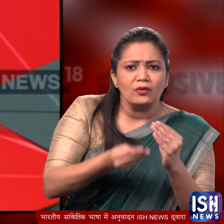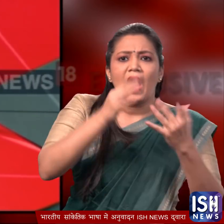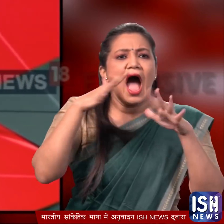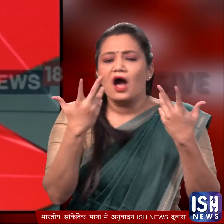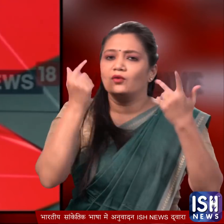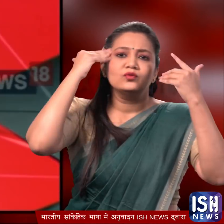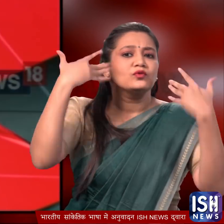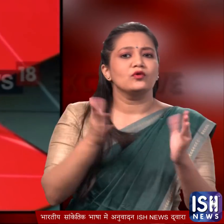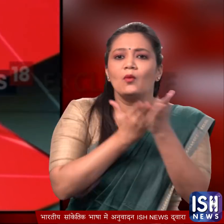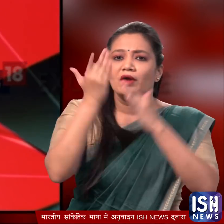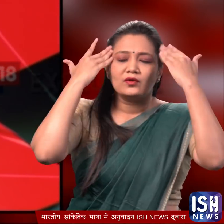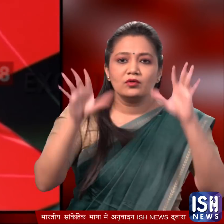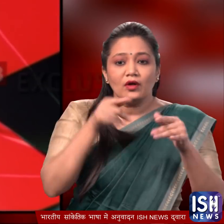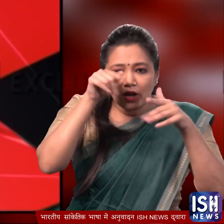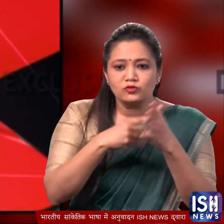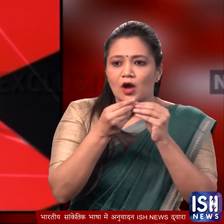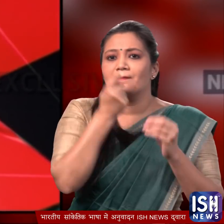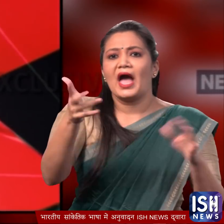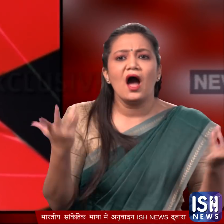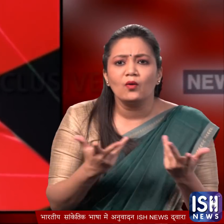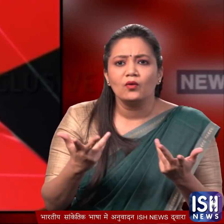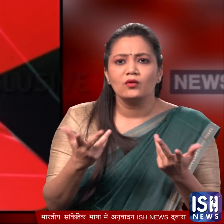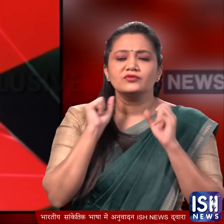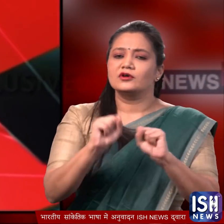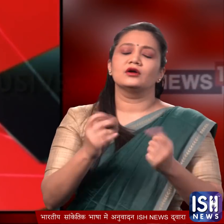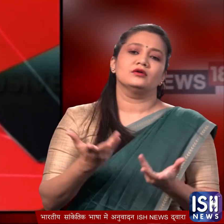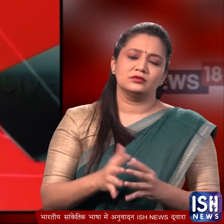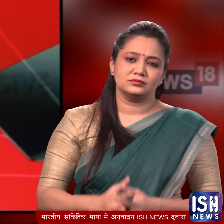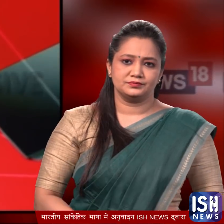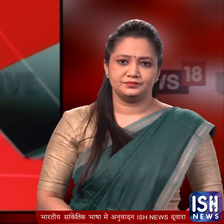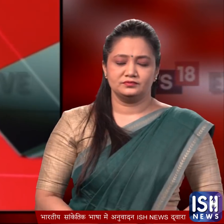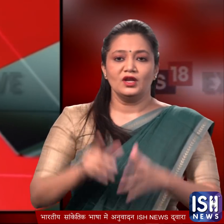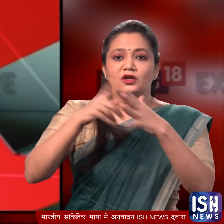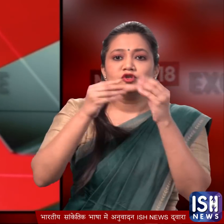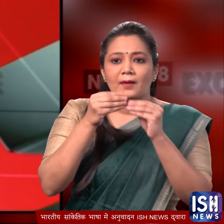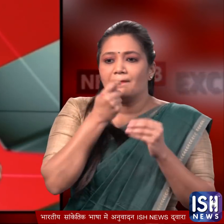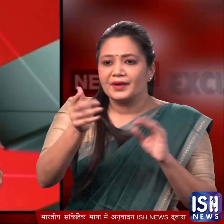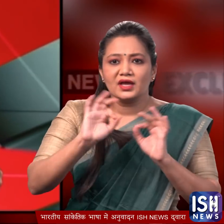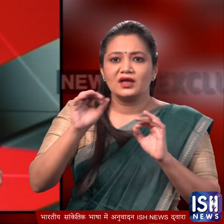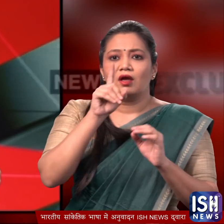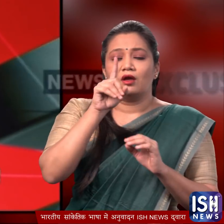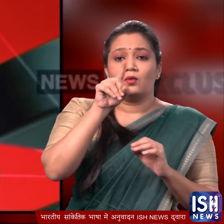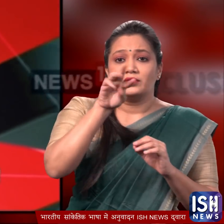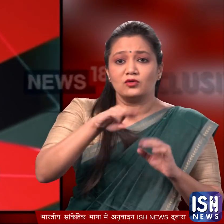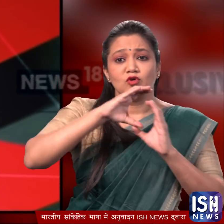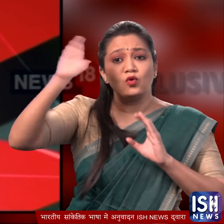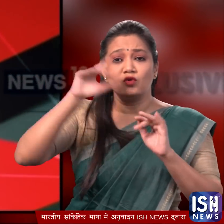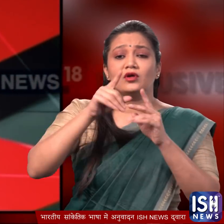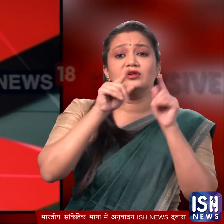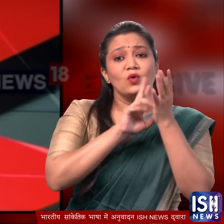किसी ने ढूनाने इसलिए अब वेतन देने के भी लाले हो चुके कर्मचारियों के वेतन का हजार करोड से ज़्यादा का बकाया